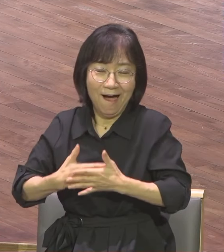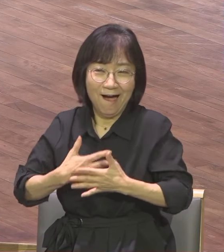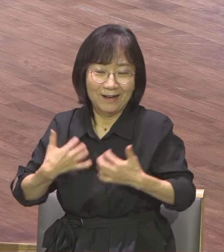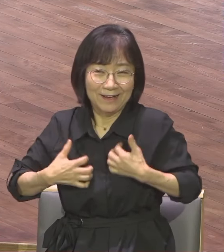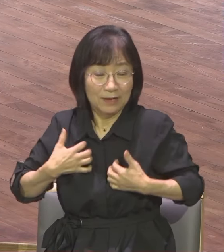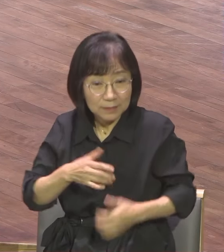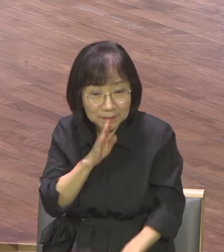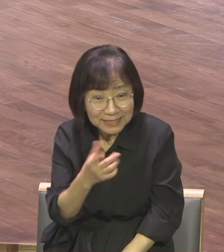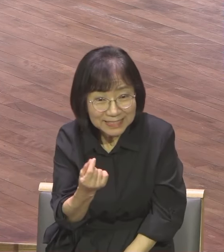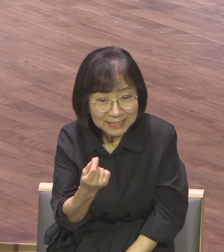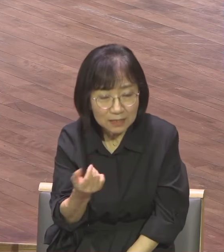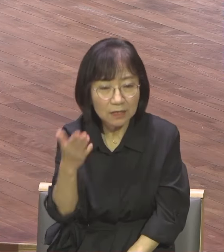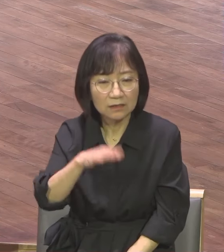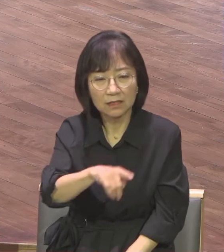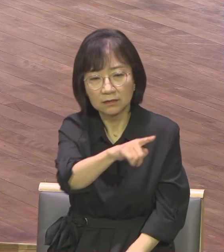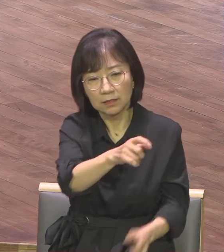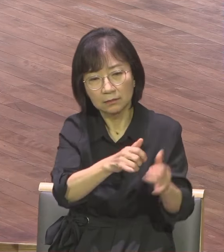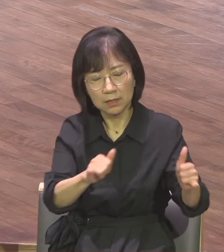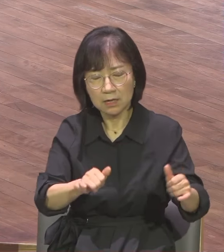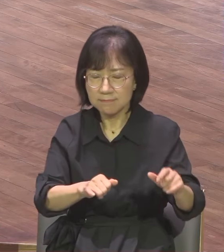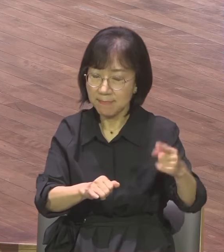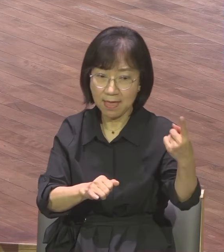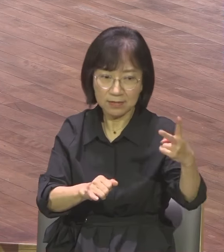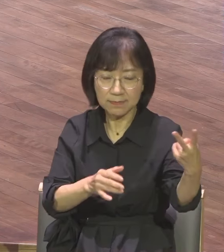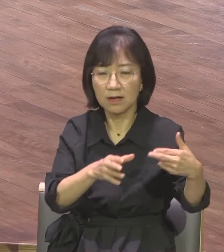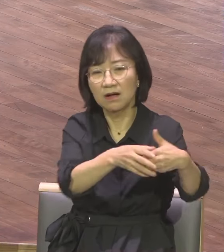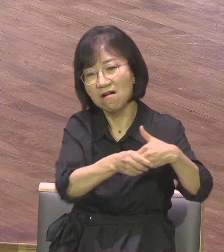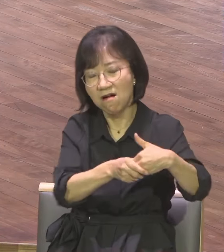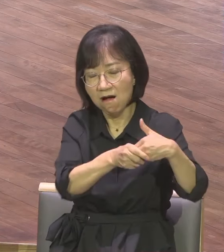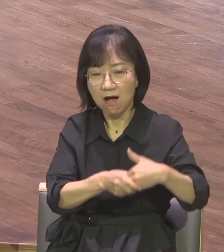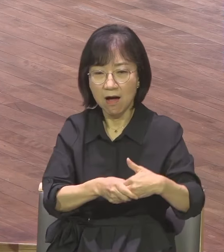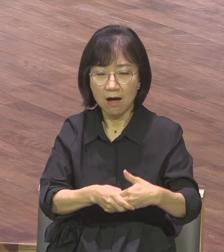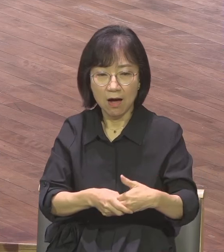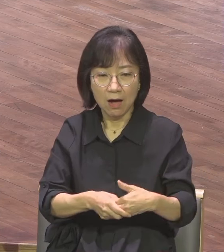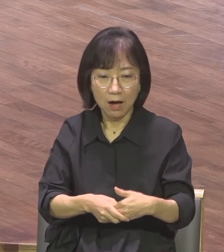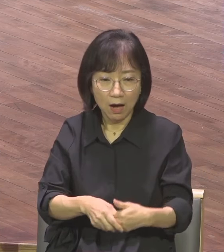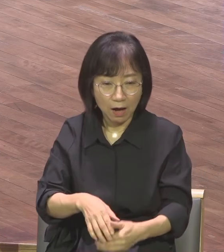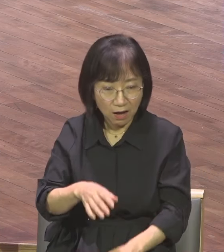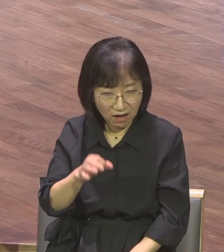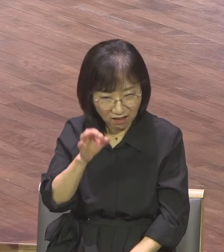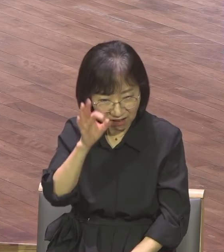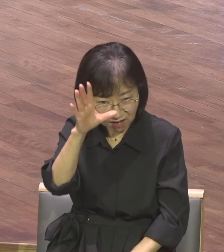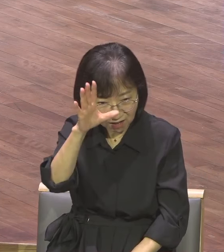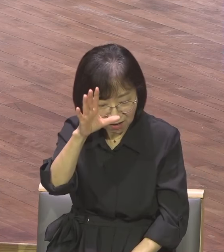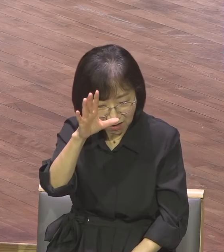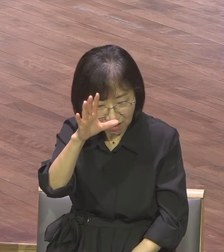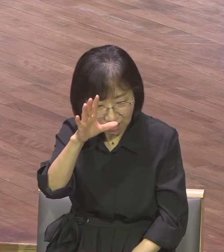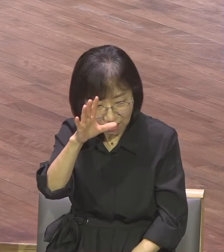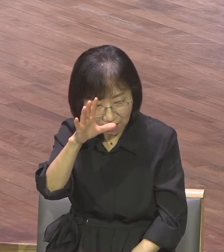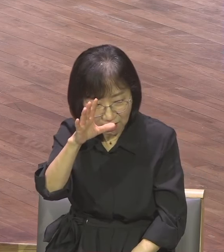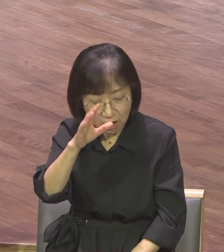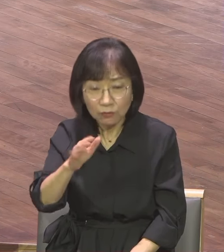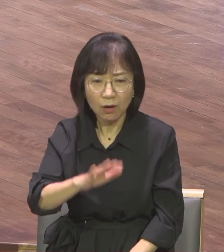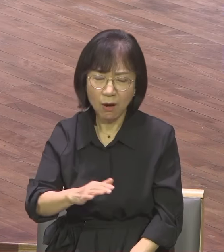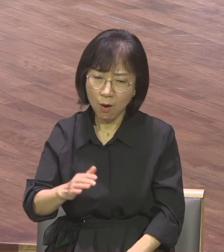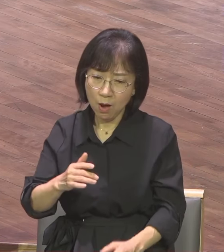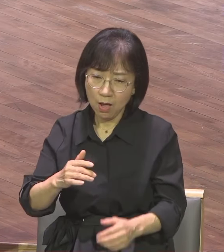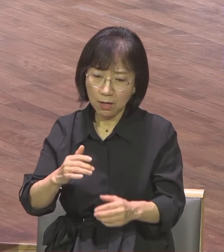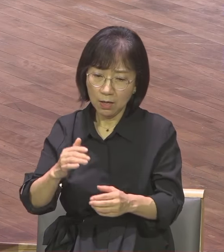그런데 그들에게 보면 이 메시지 이 강력한 메시지가 없는데 이